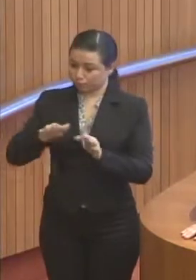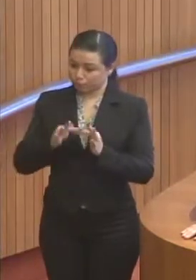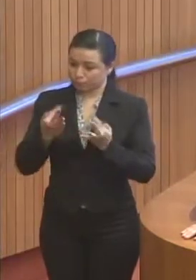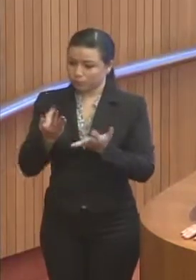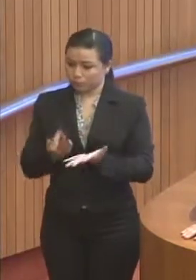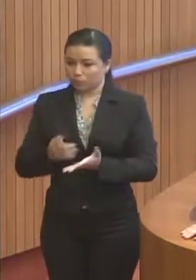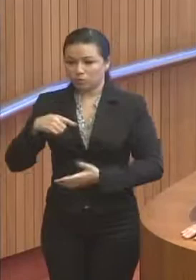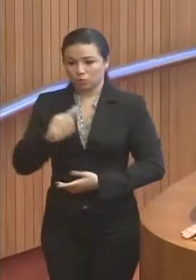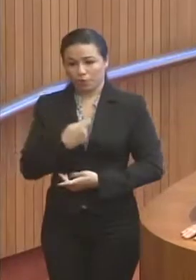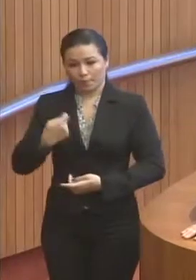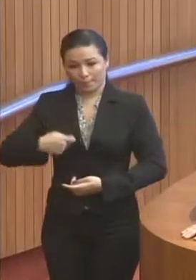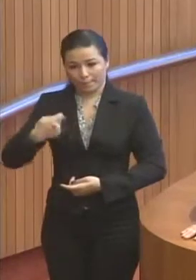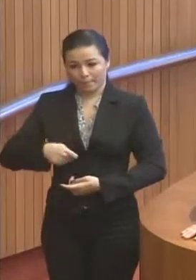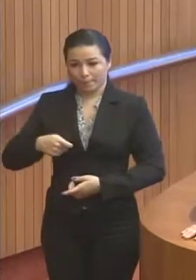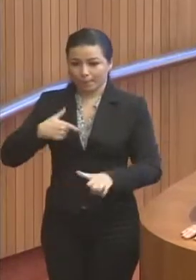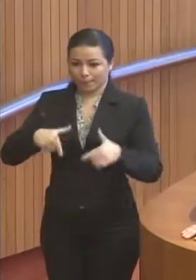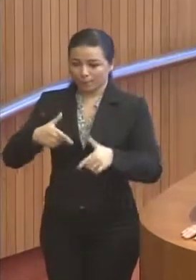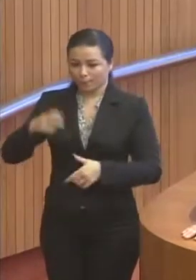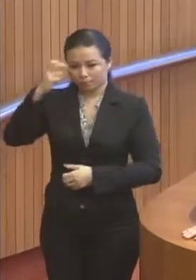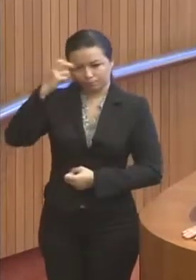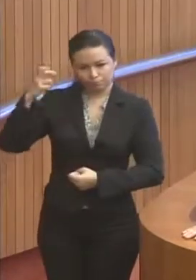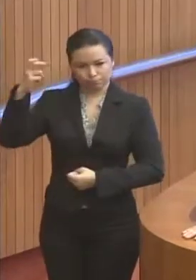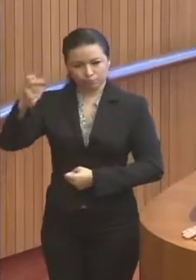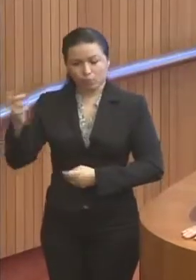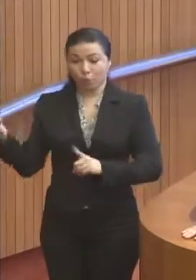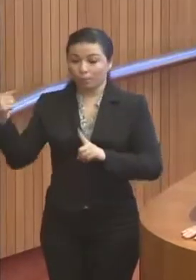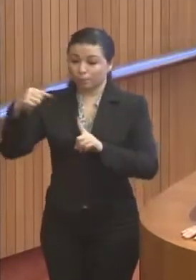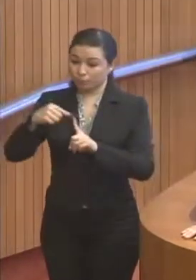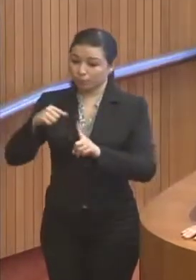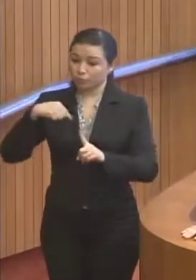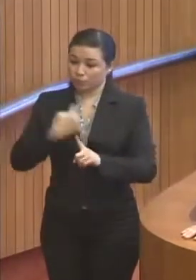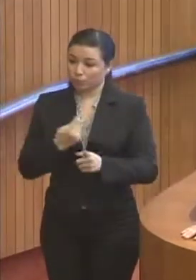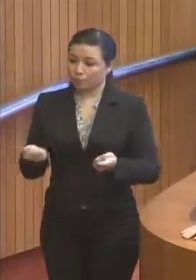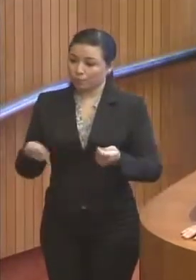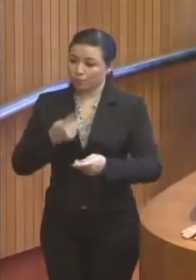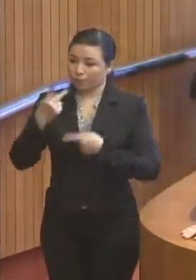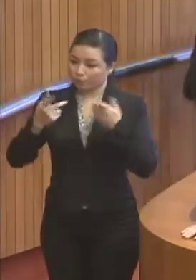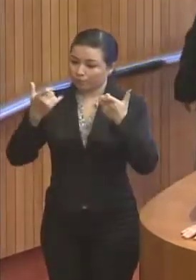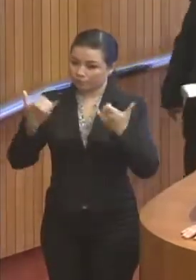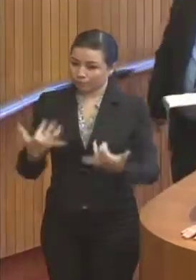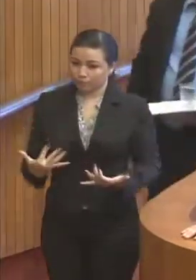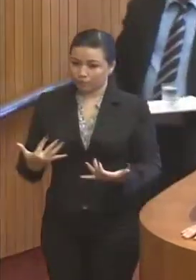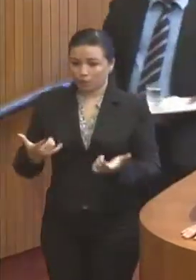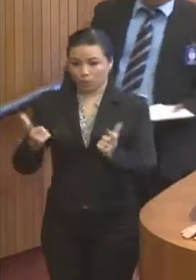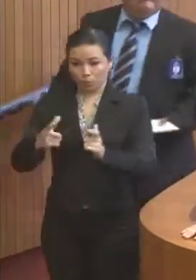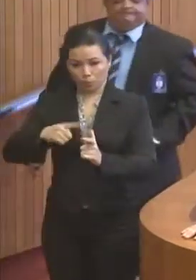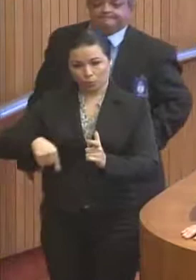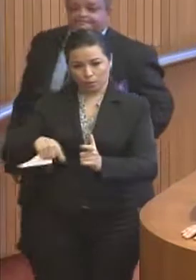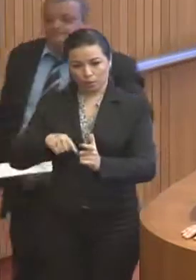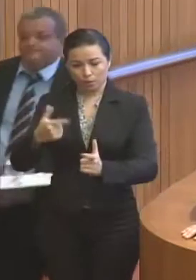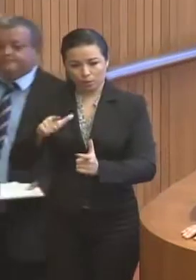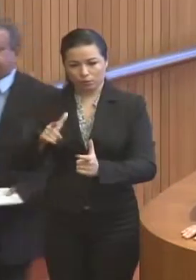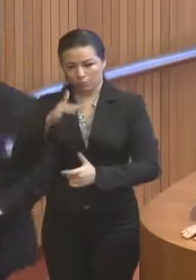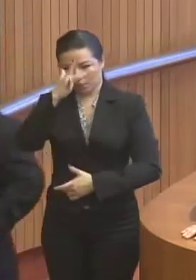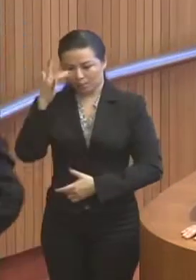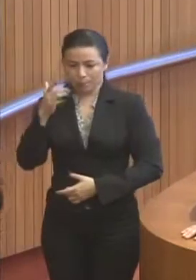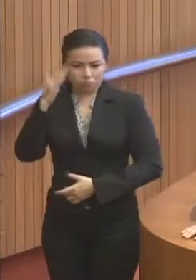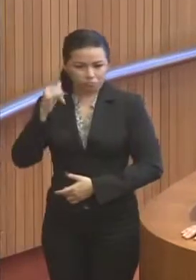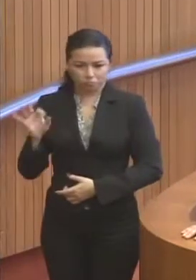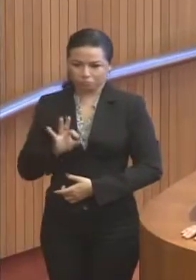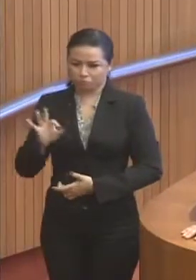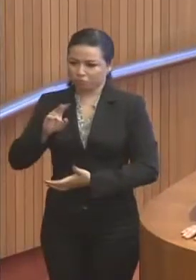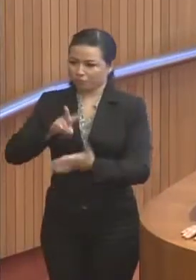Temos que trabalhar com inteligência e com metas para que possamos afirmar que uma área não tenha mais analfabetos